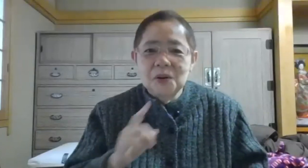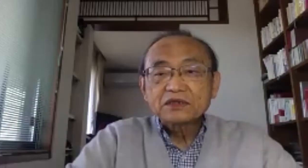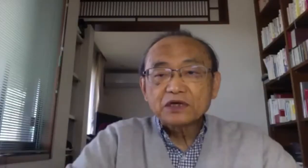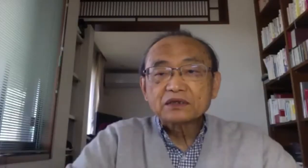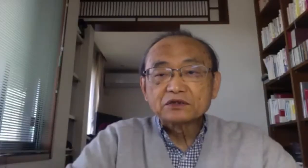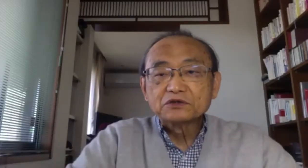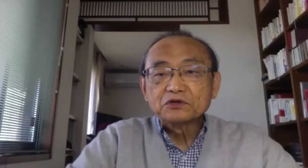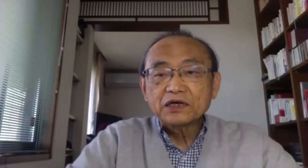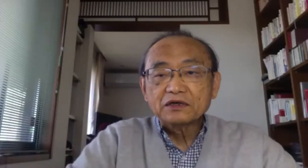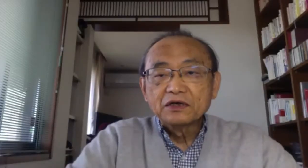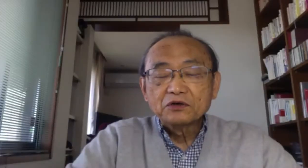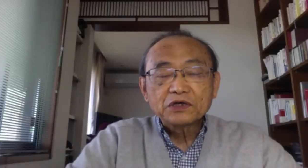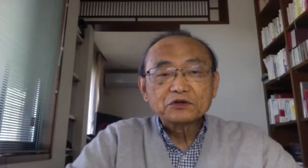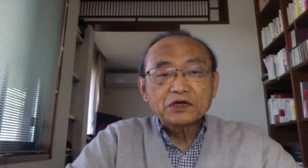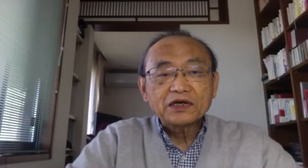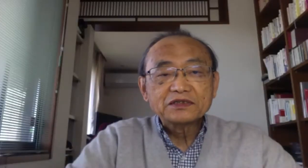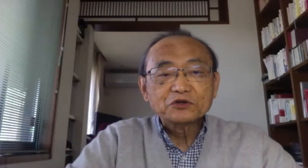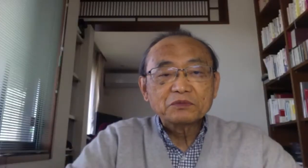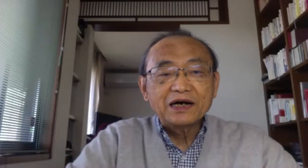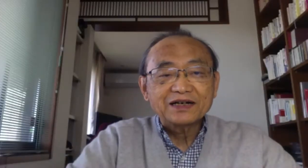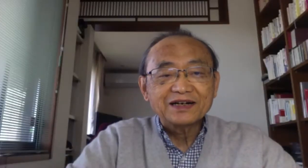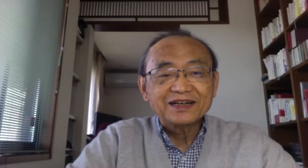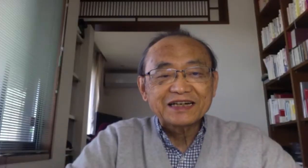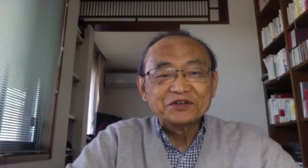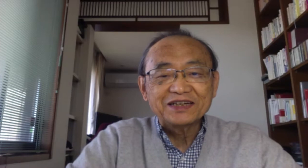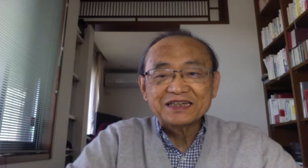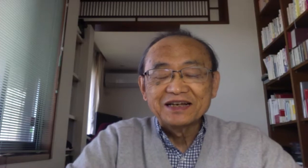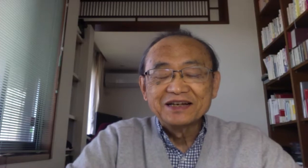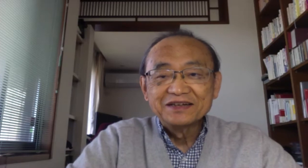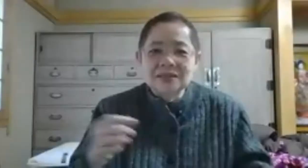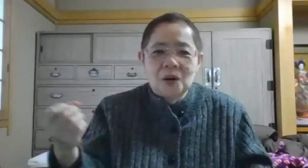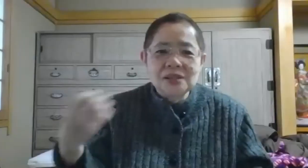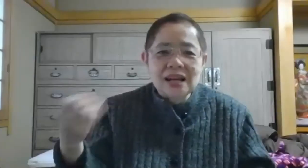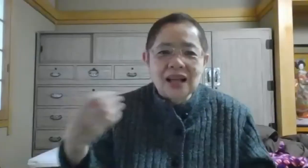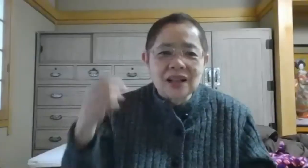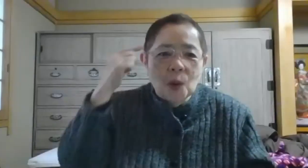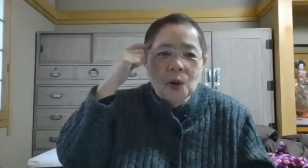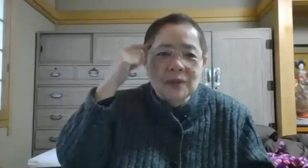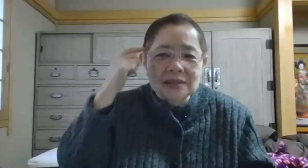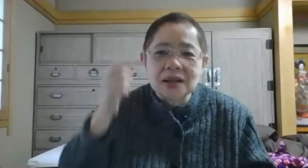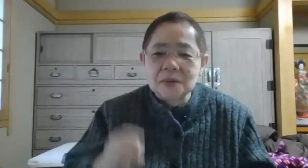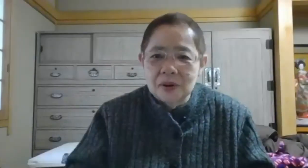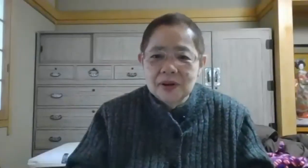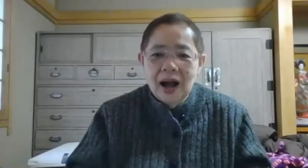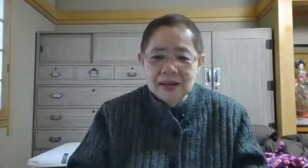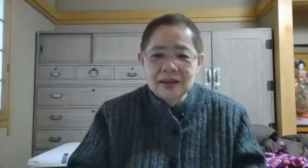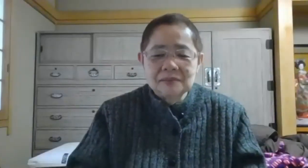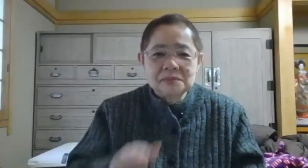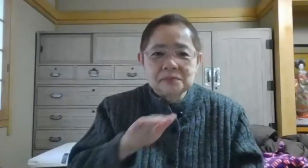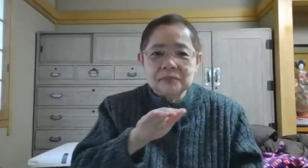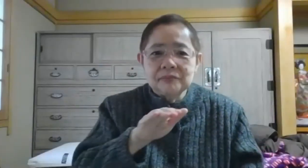ざとやったんですよ早口言葉原さんのやつで早くおっしゃったんだと思いますゆっくりやってみますねはい平